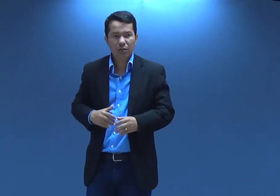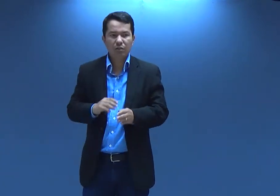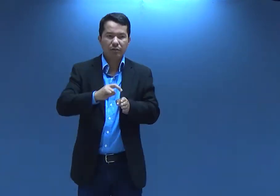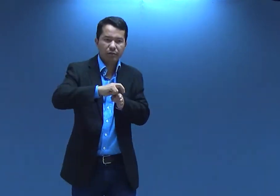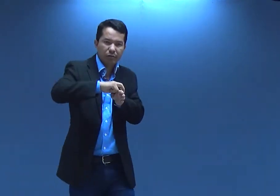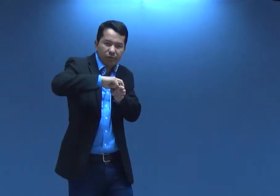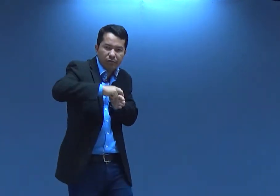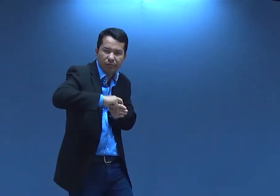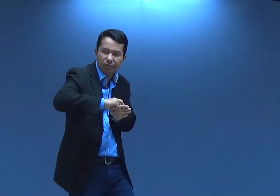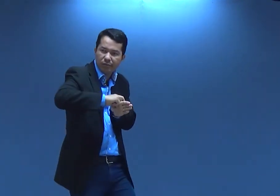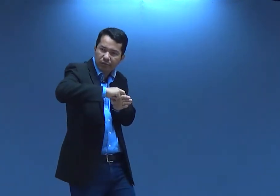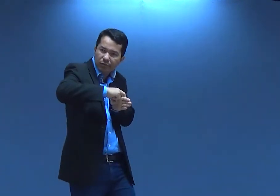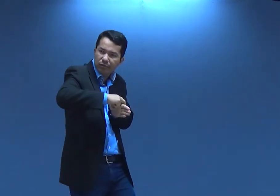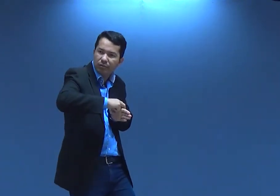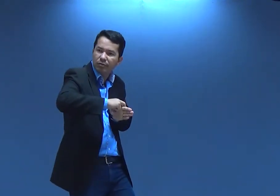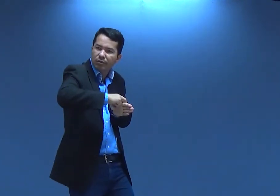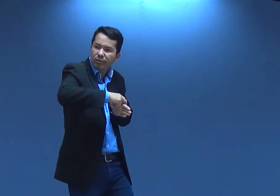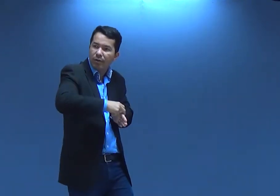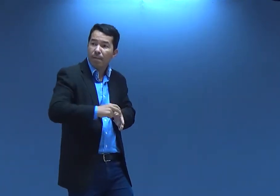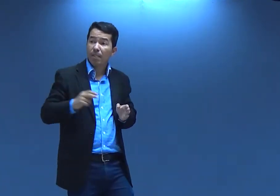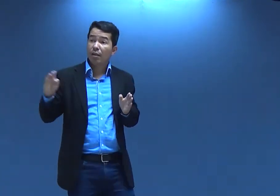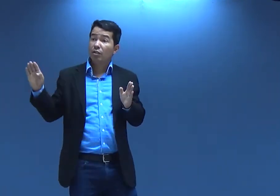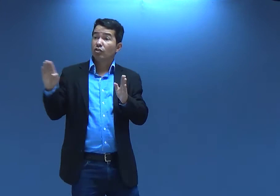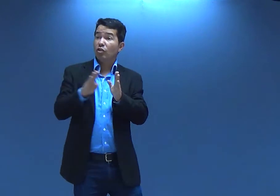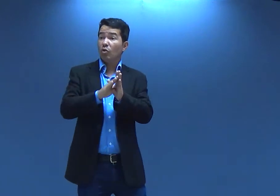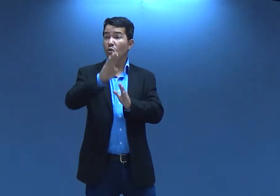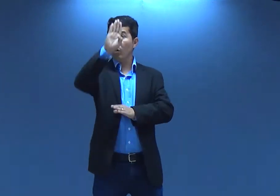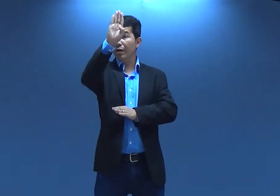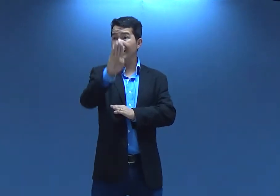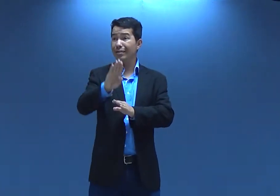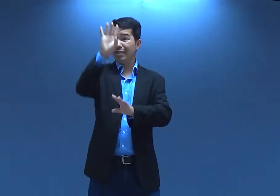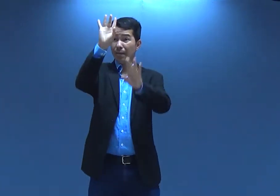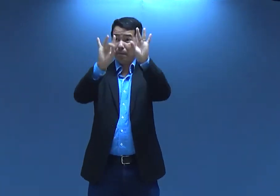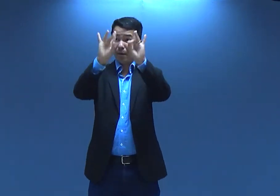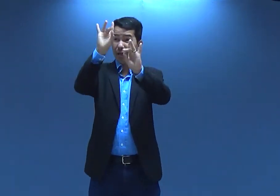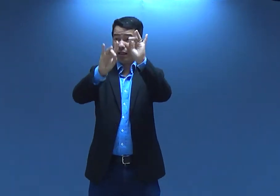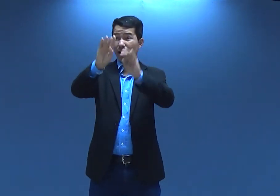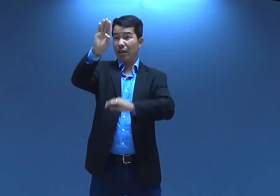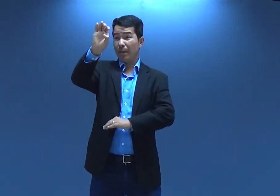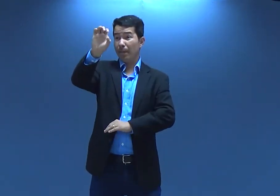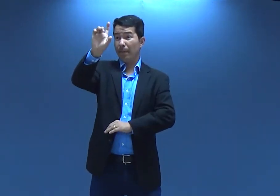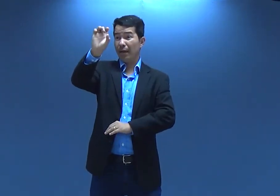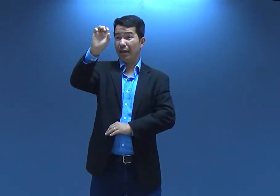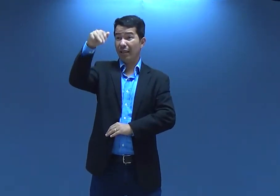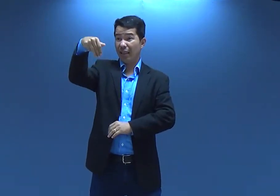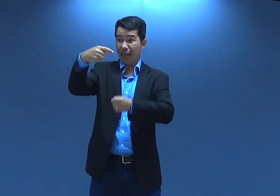de mexer. E ela lá, do burrinho e do viajar. Quando chegou na cidade de Belém,